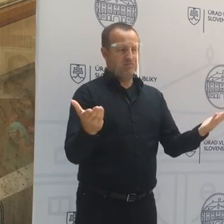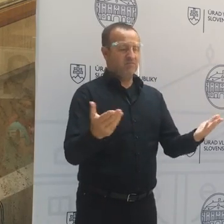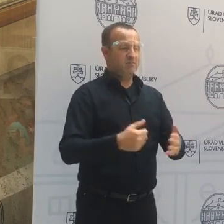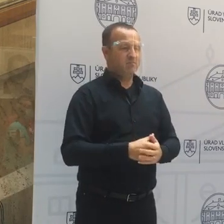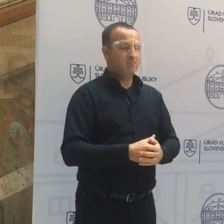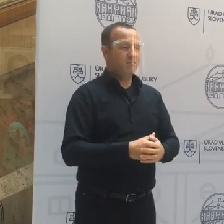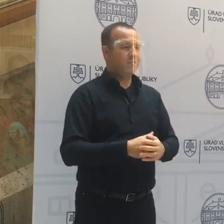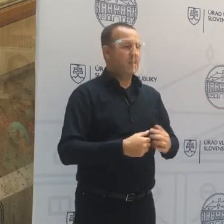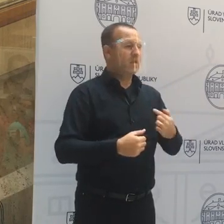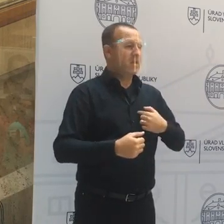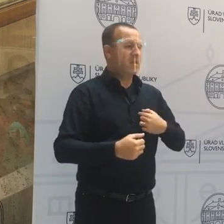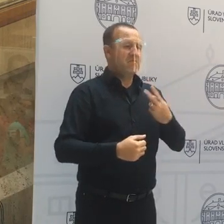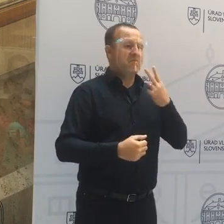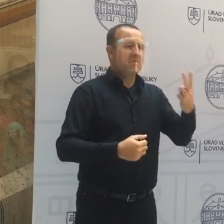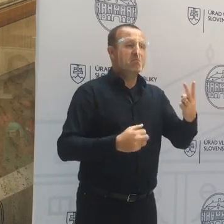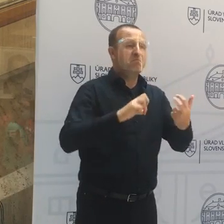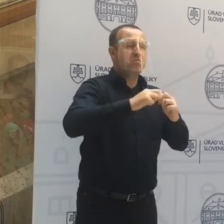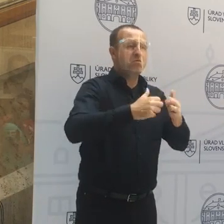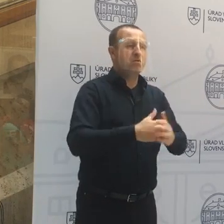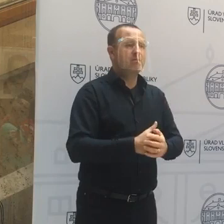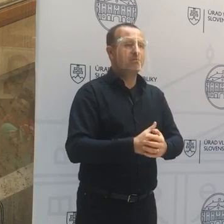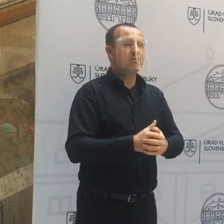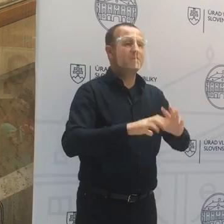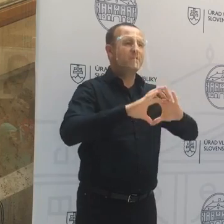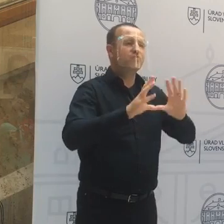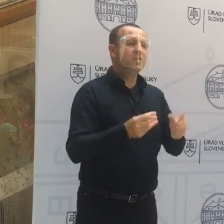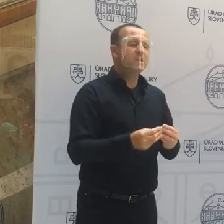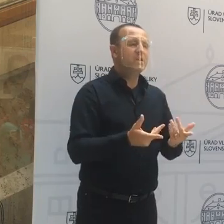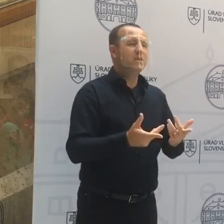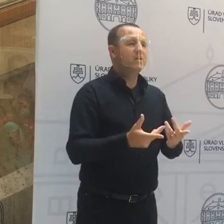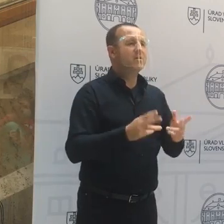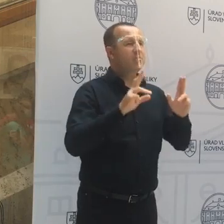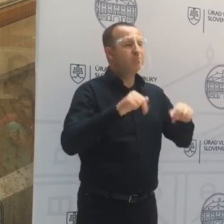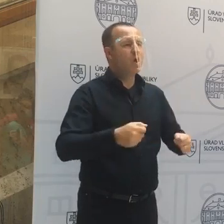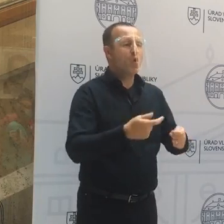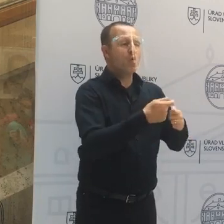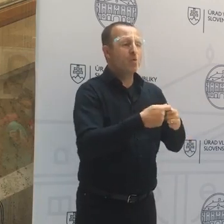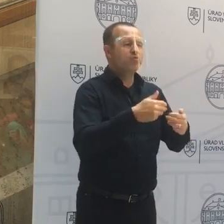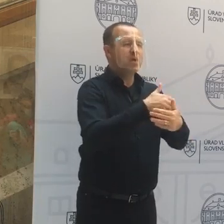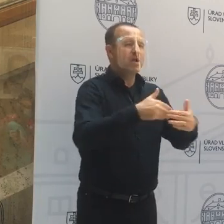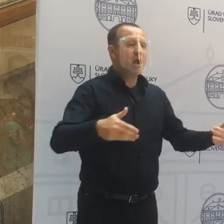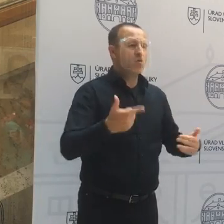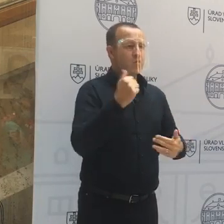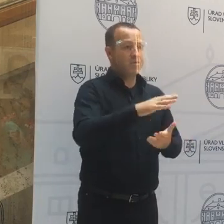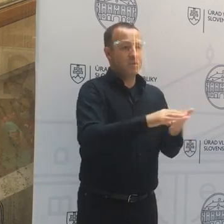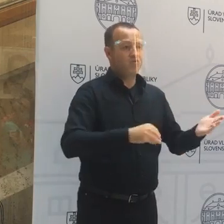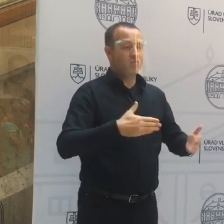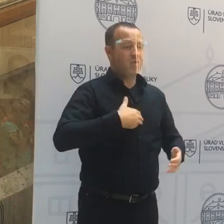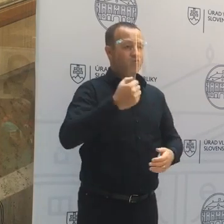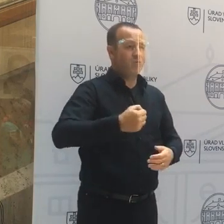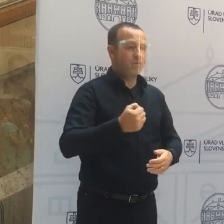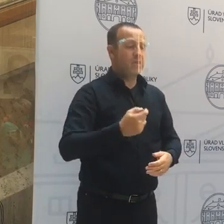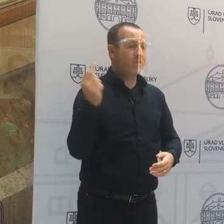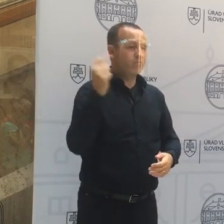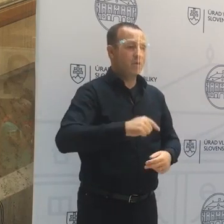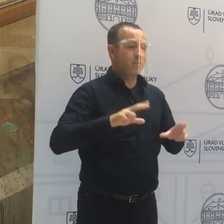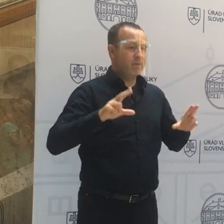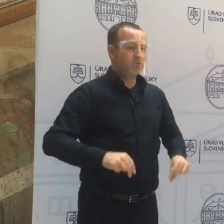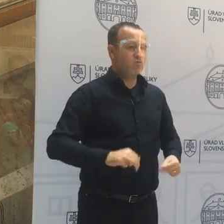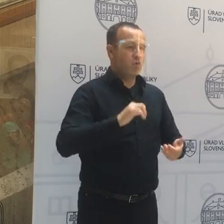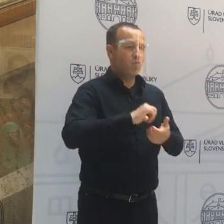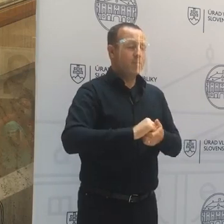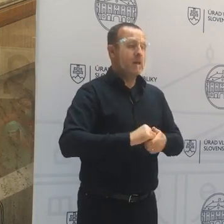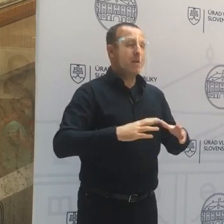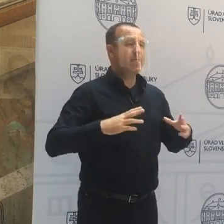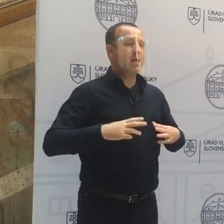Ja nevidím žiadny praktický problém. Prakticky skoro na všetky koaličné rady od začiatku nášho fungovania chodila predsednička klúbu